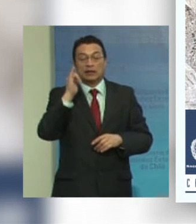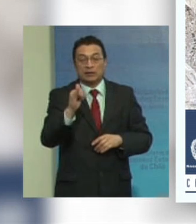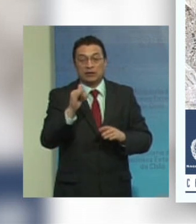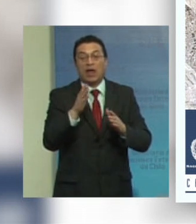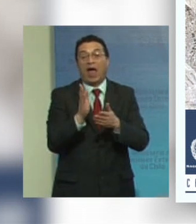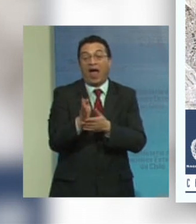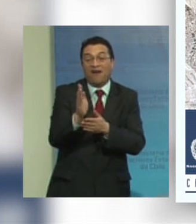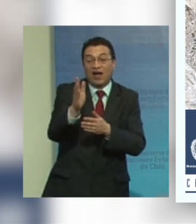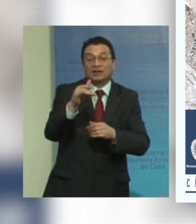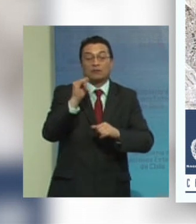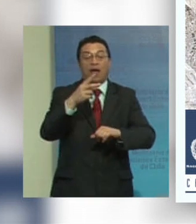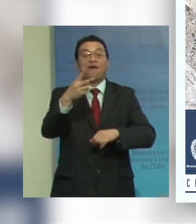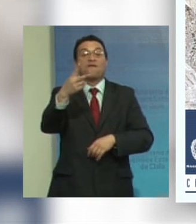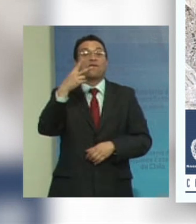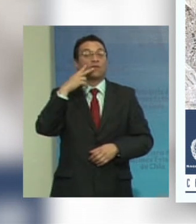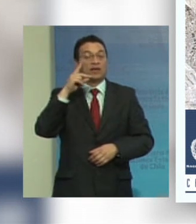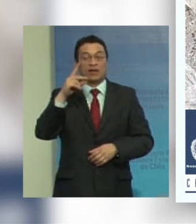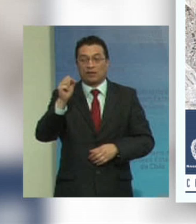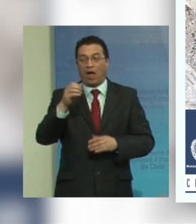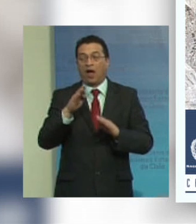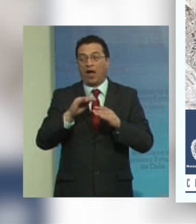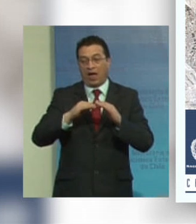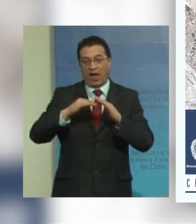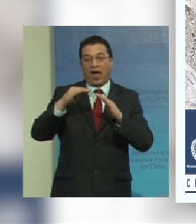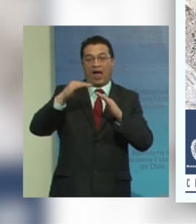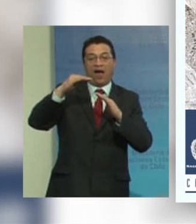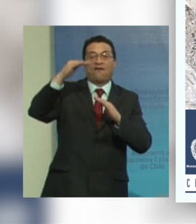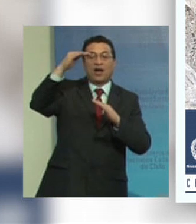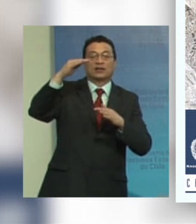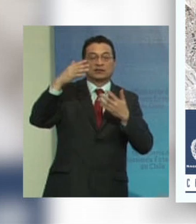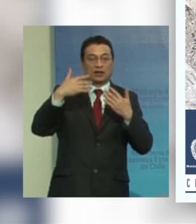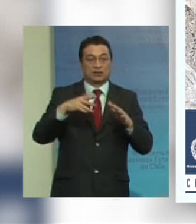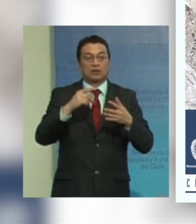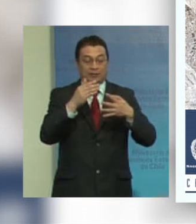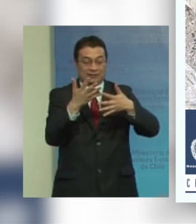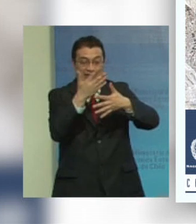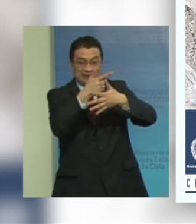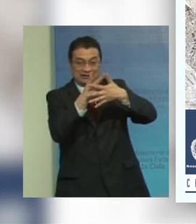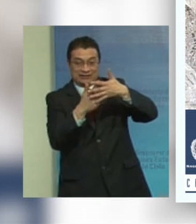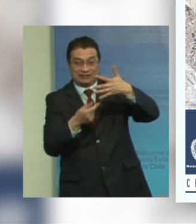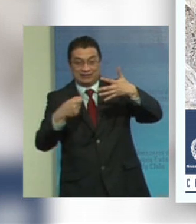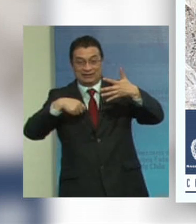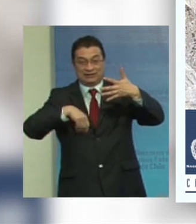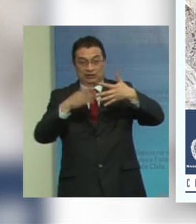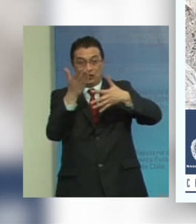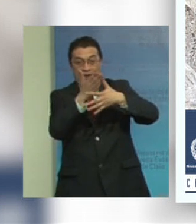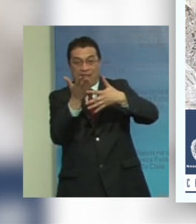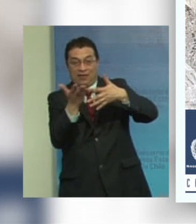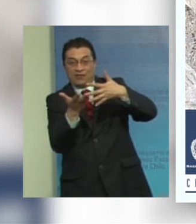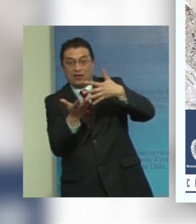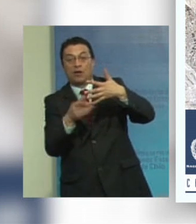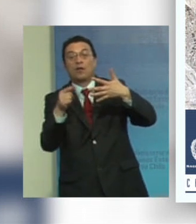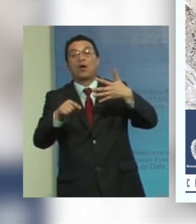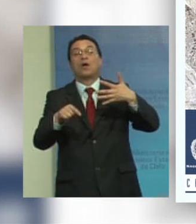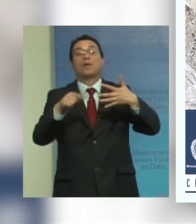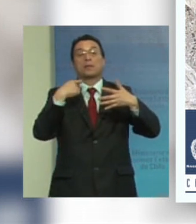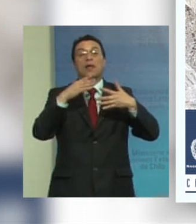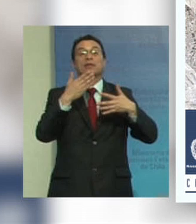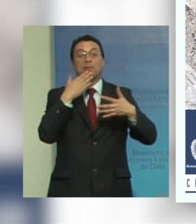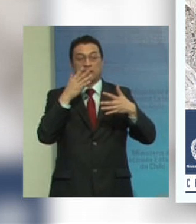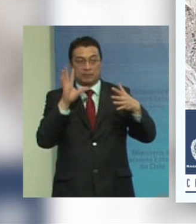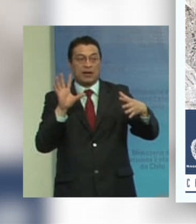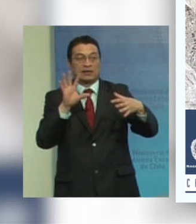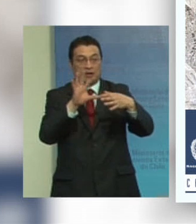por el ciclo de vida esa diferencia entre quintiles de ingreso avanza a lo largo del ciclo de vida lo que también está